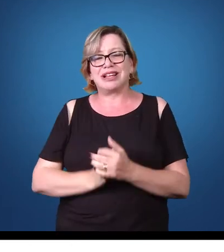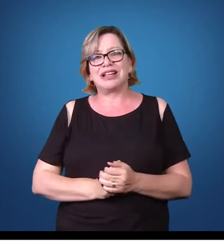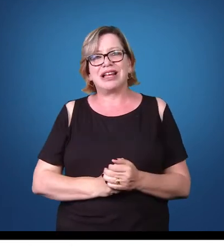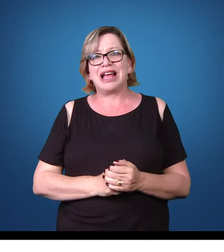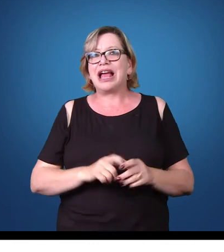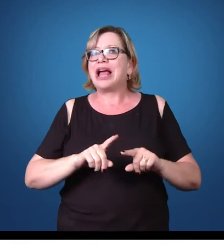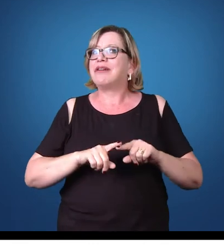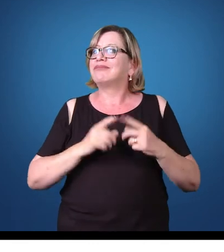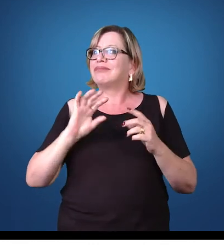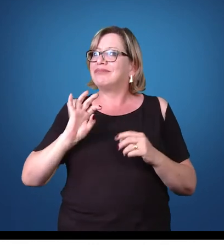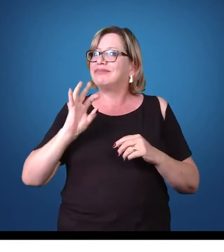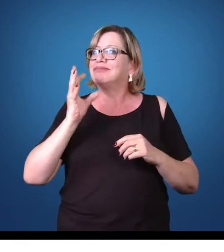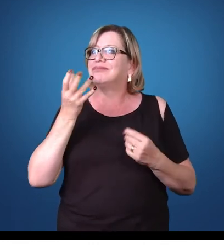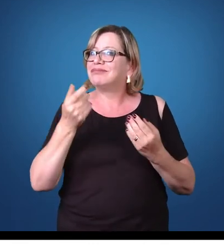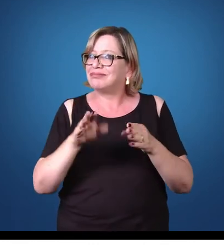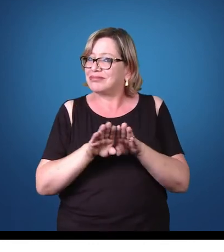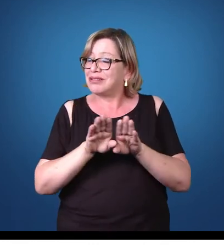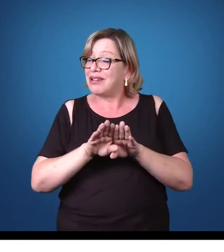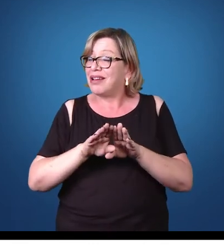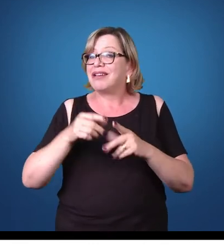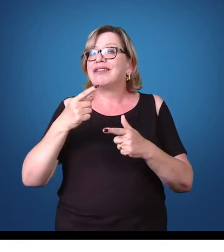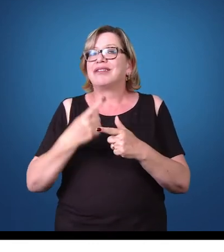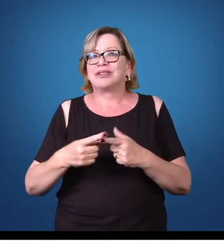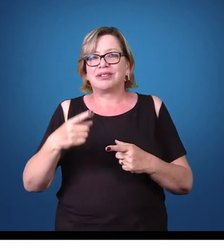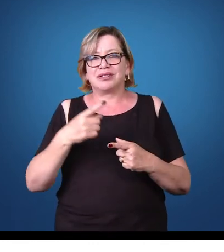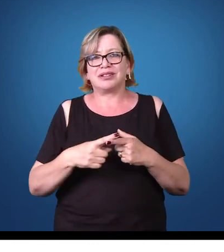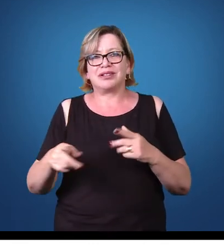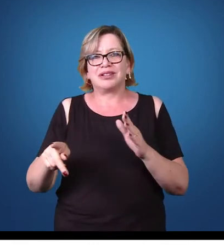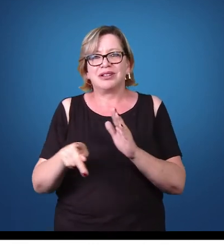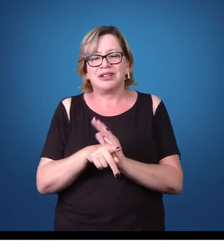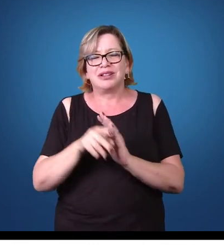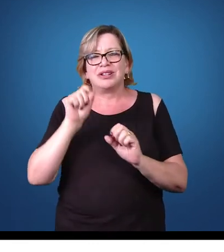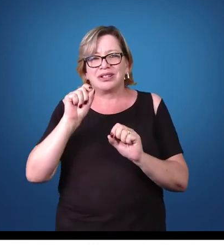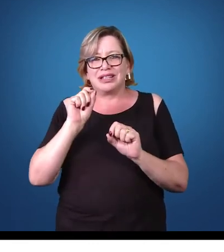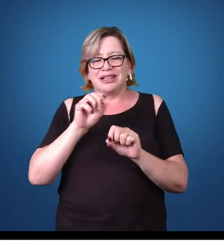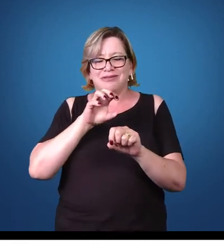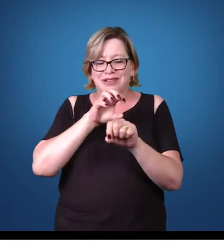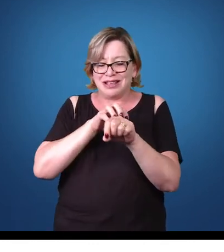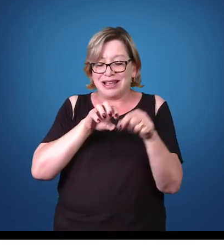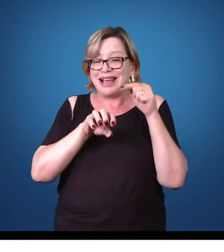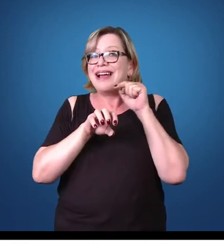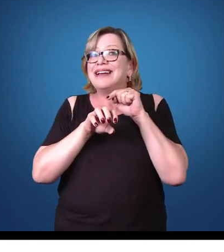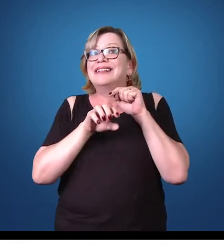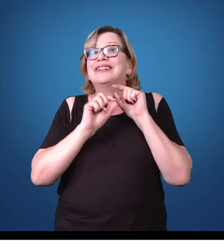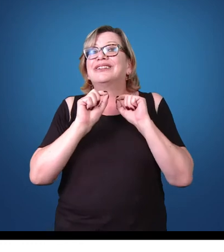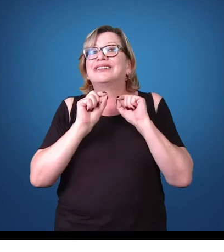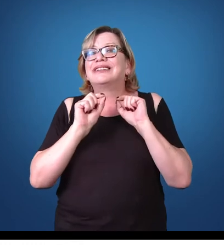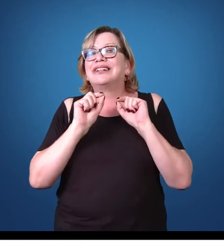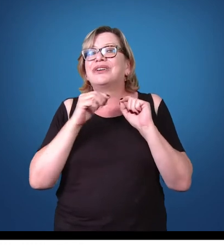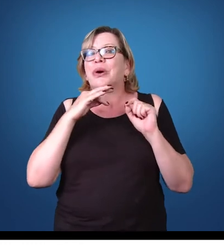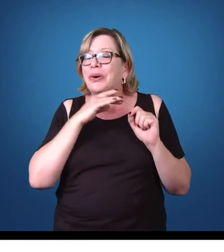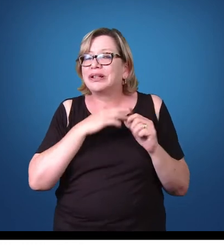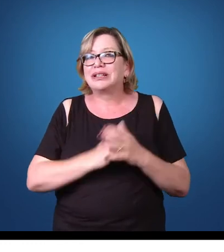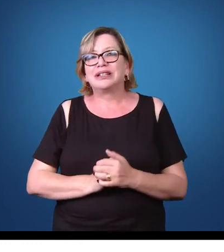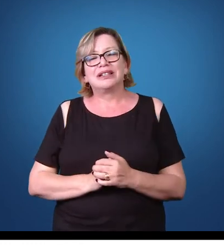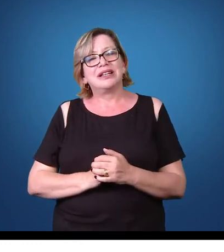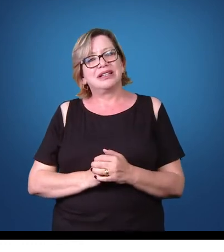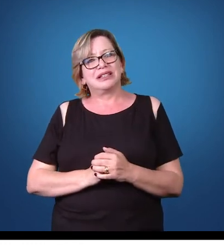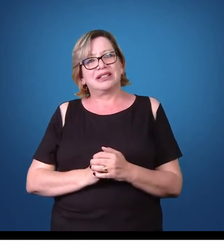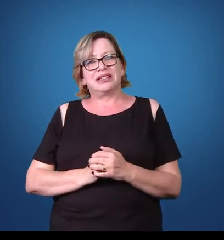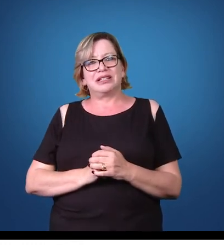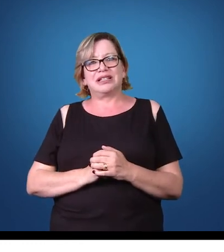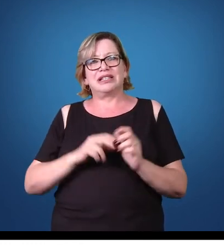desvantagem do parasita com relação ao hospedeiro. Qual que seria essa desvantagem? A desvantagem é que